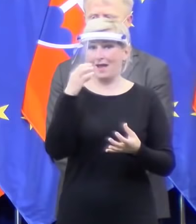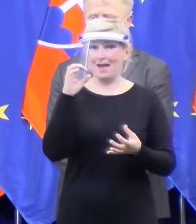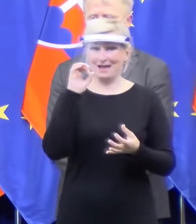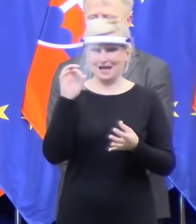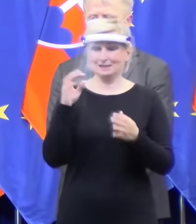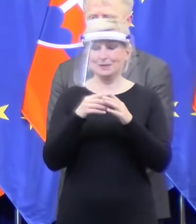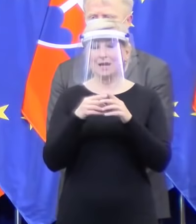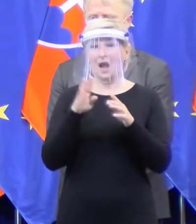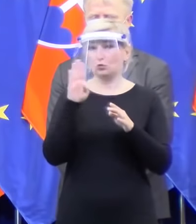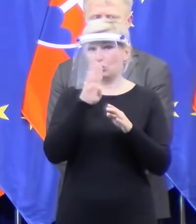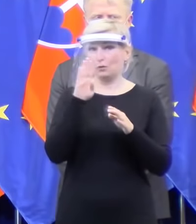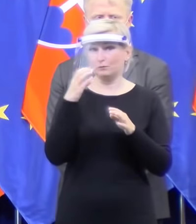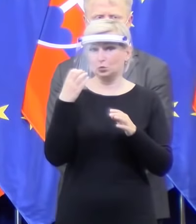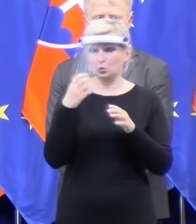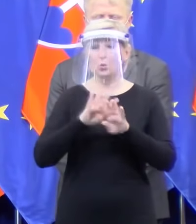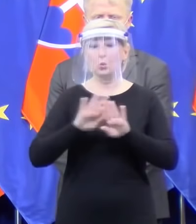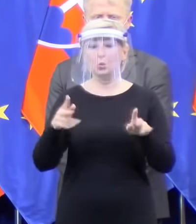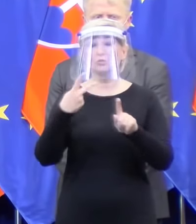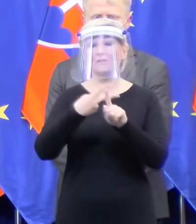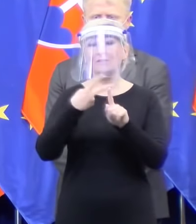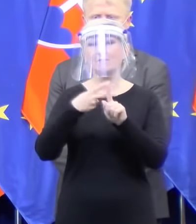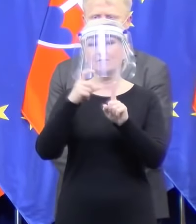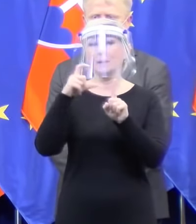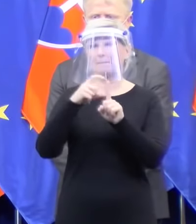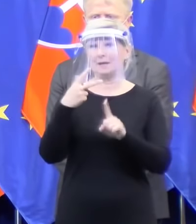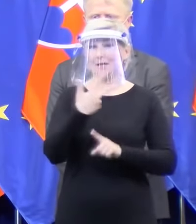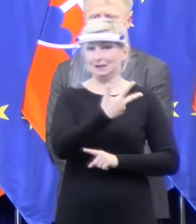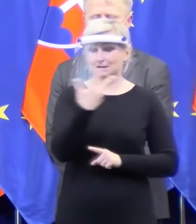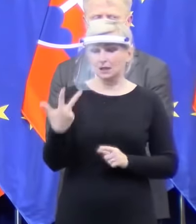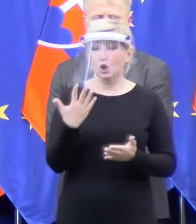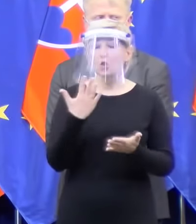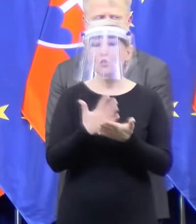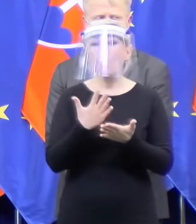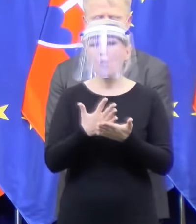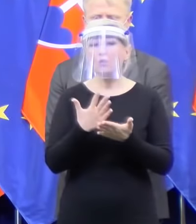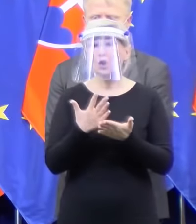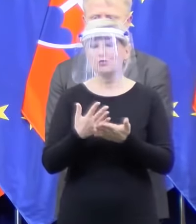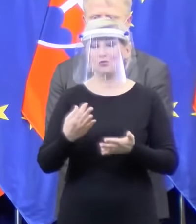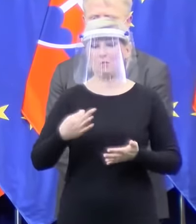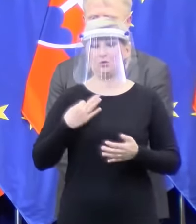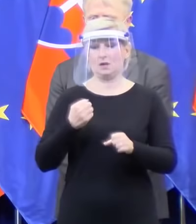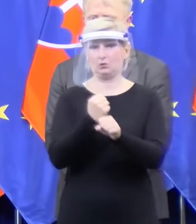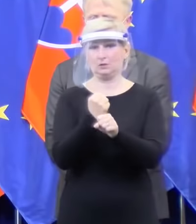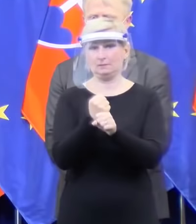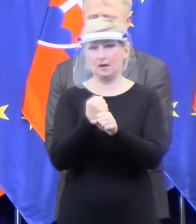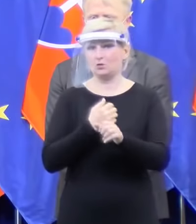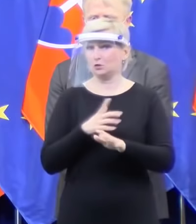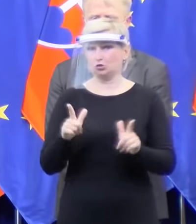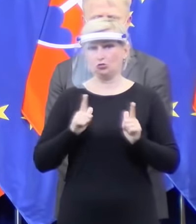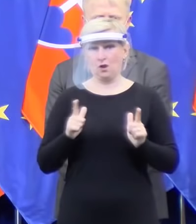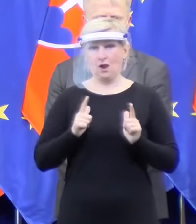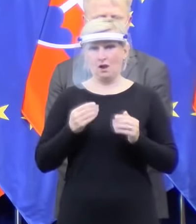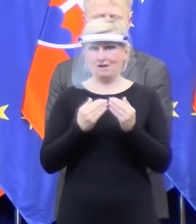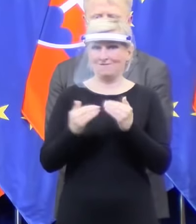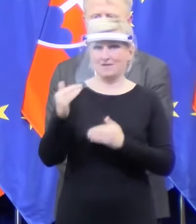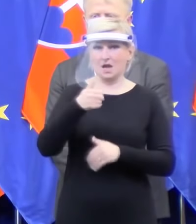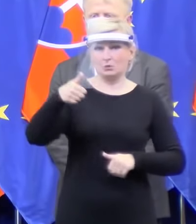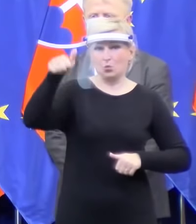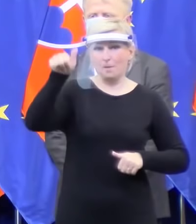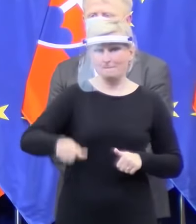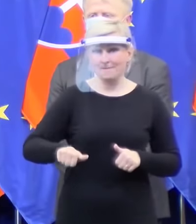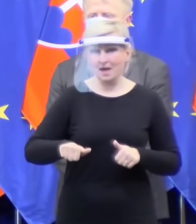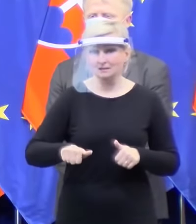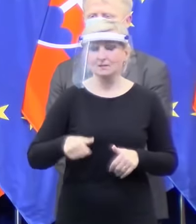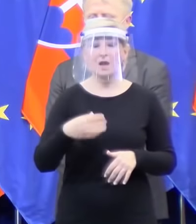zdravotníci márne vyše mesiaca čakali a obávali sa o vlastný život, keďže im nebol ten